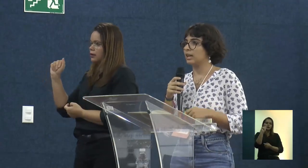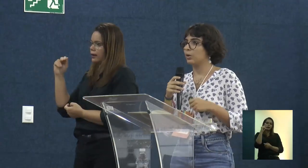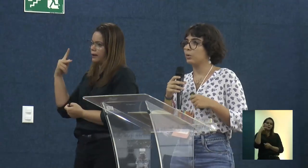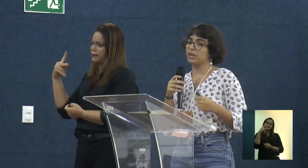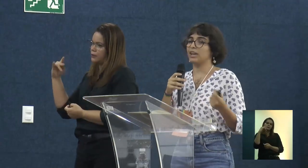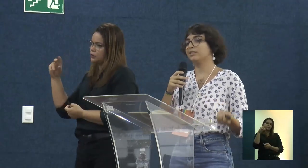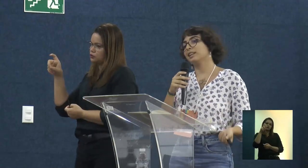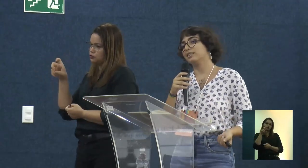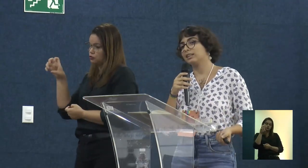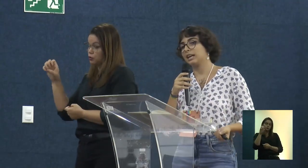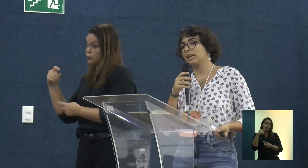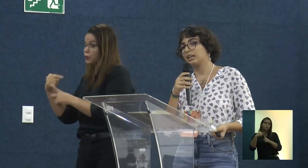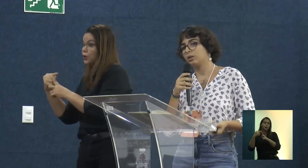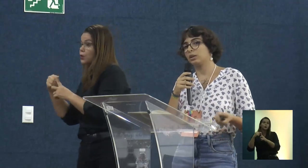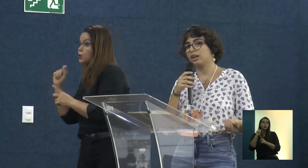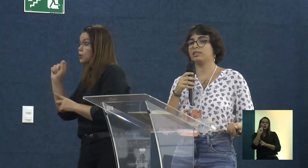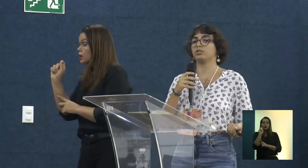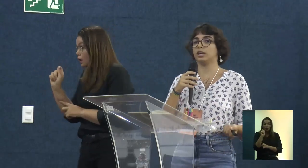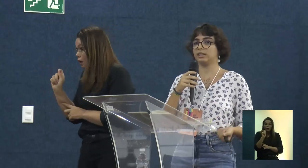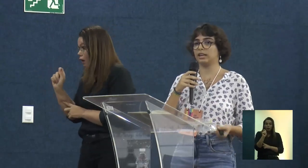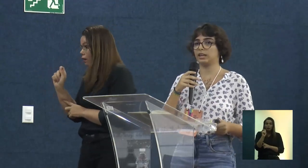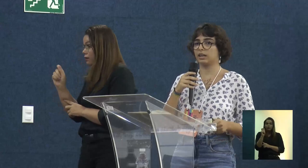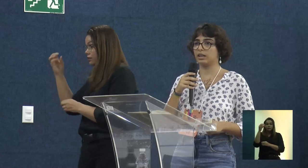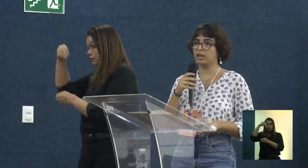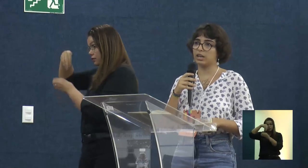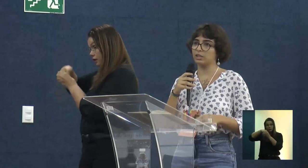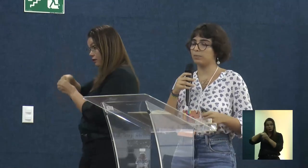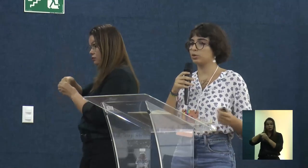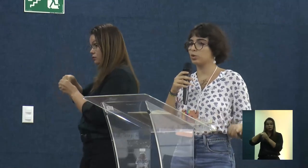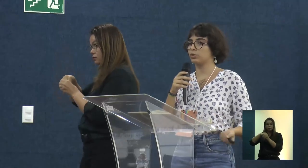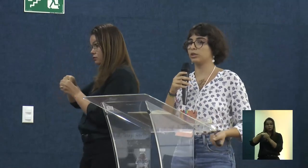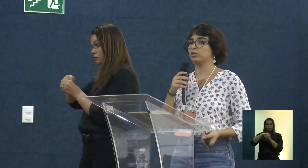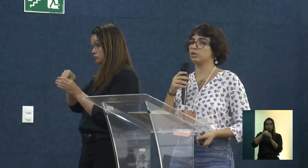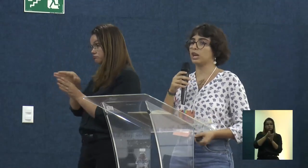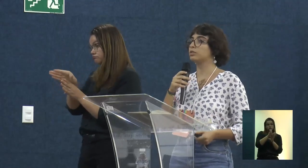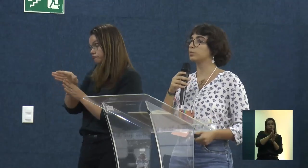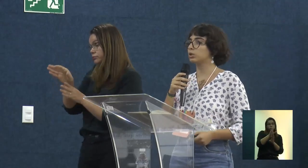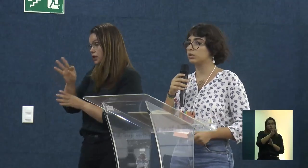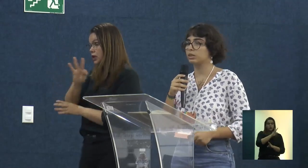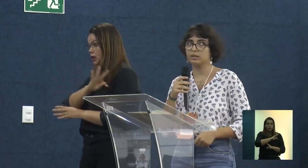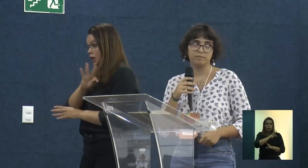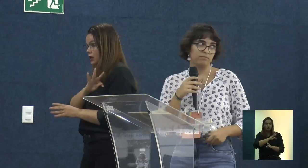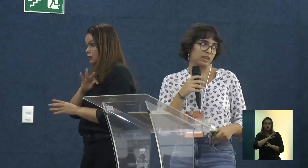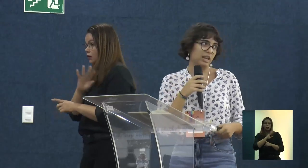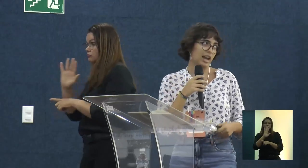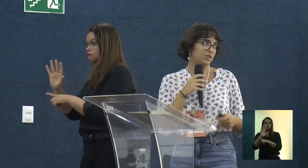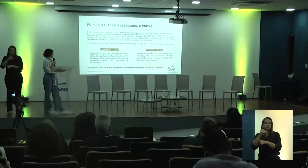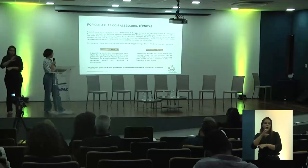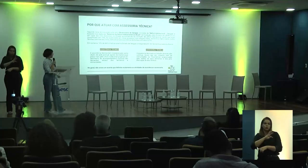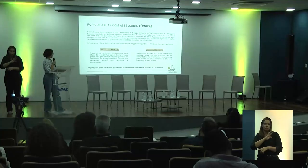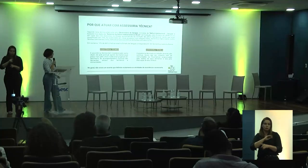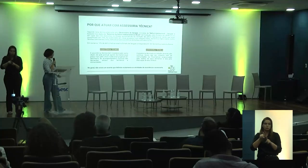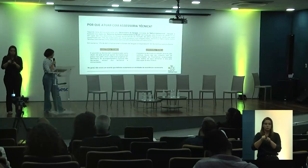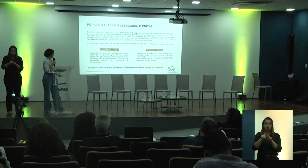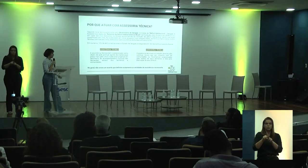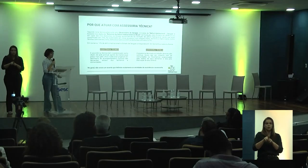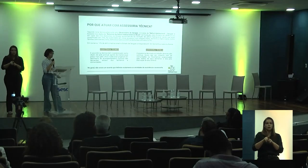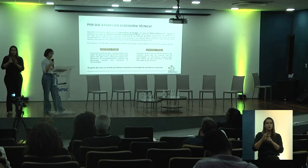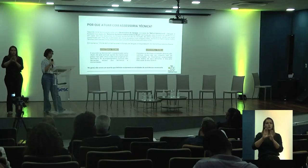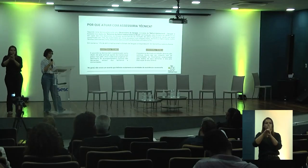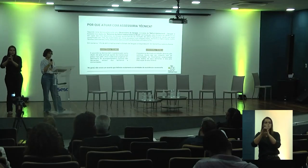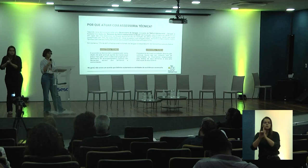entender o que é assistência técnica e o que é assessoria técnica e que tipo de conceito a gente está disputando. E aí a gente traz essa